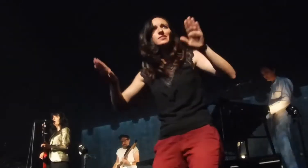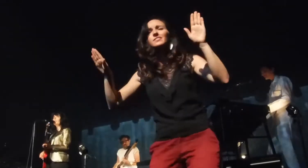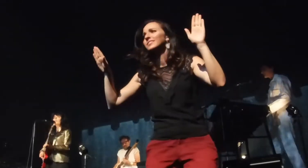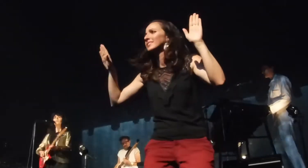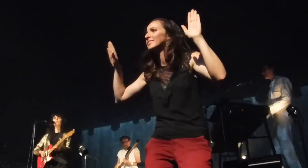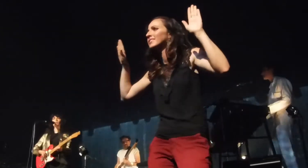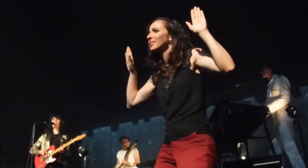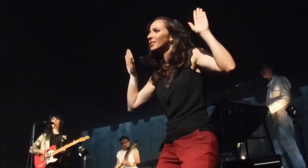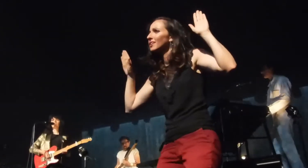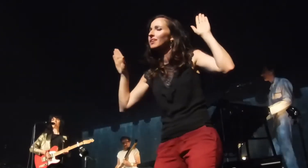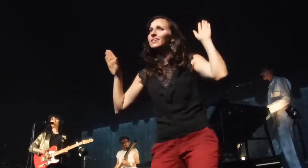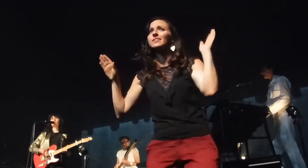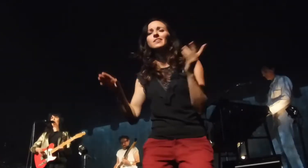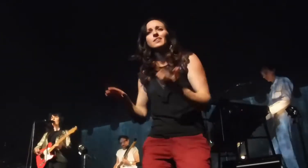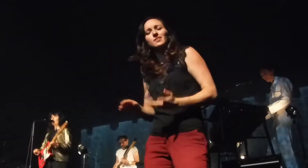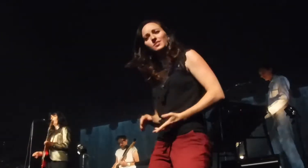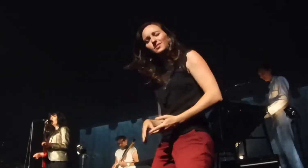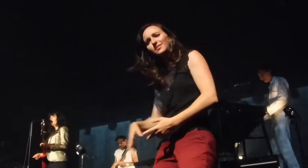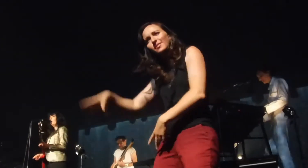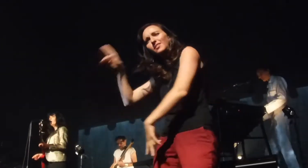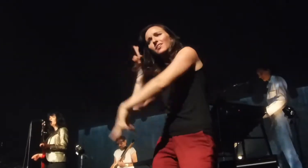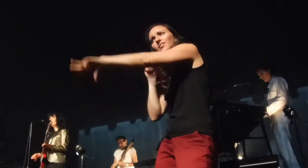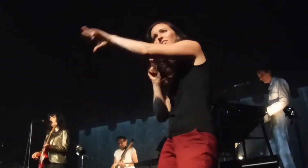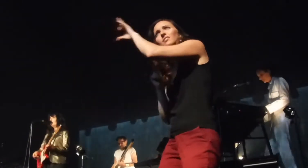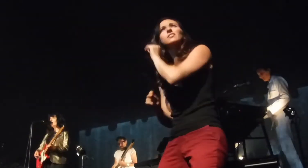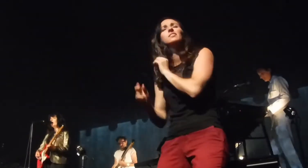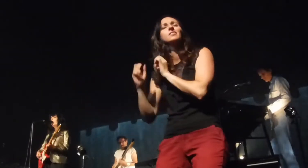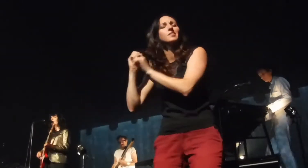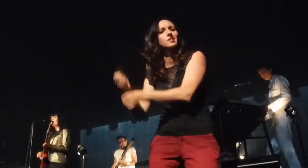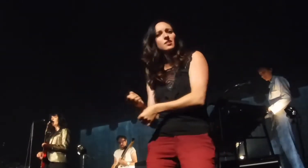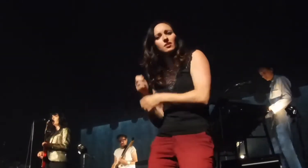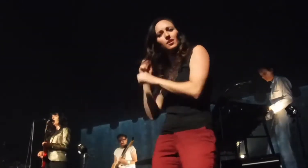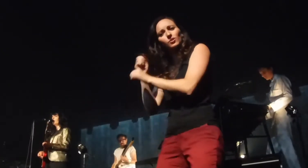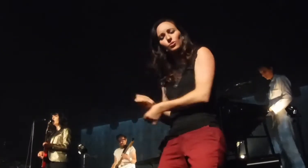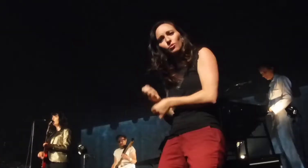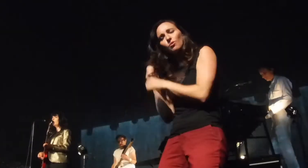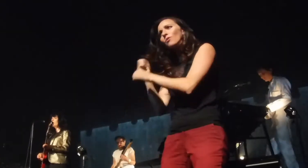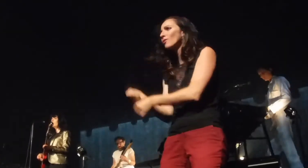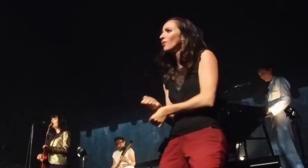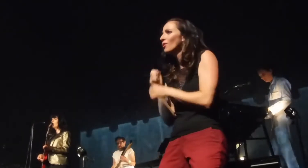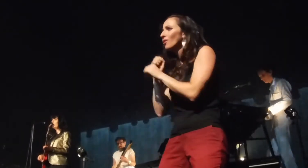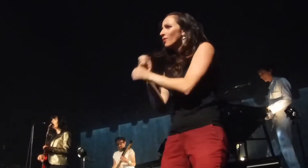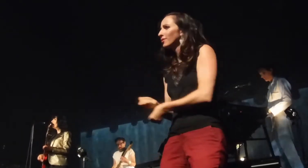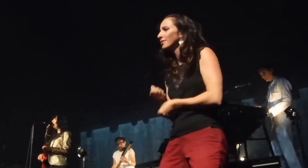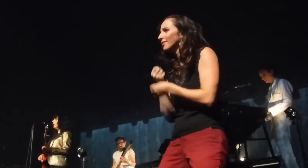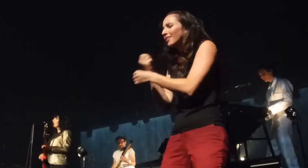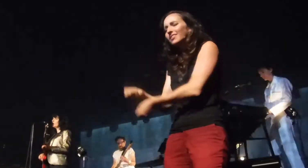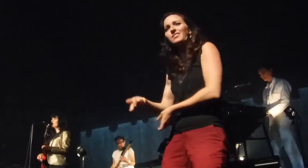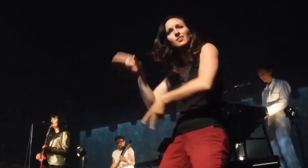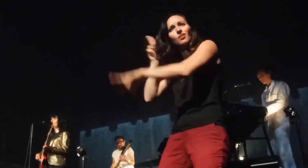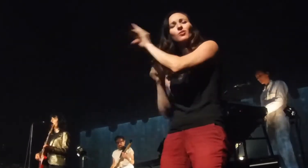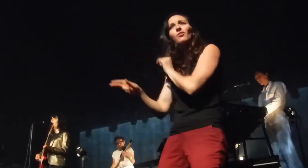j'entends les marteaux Si souvent,